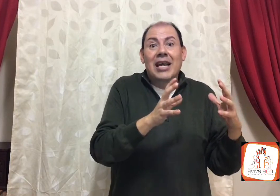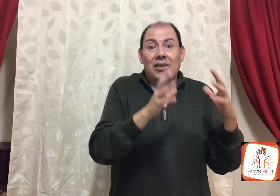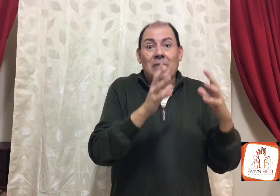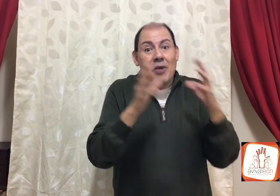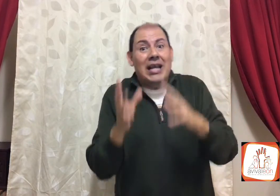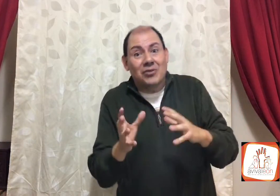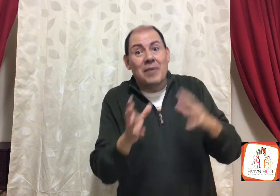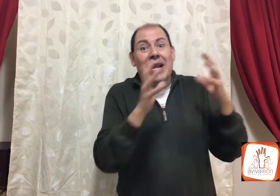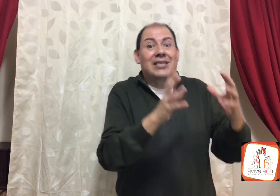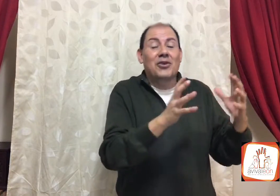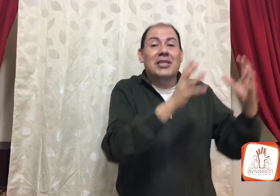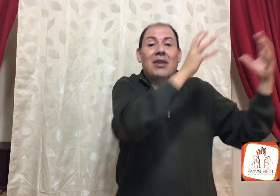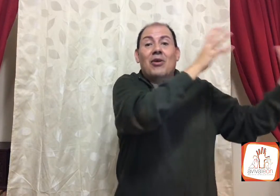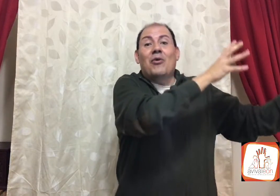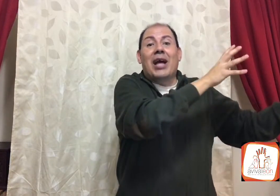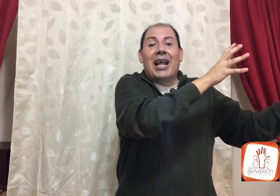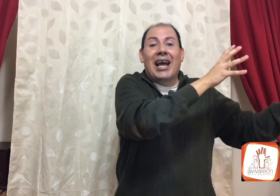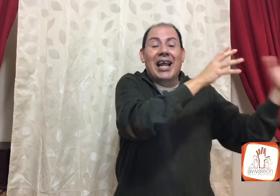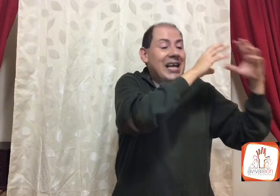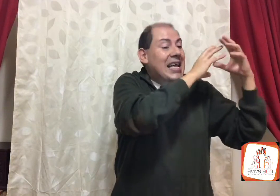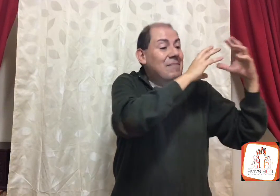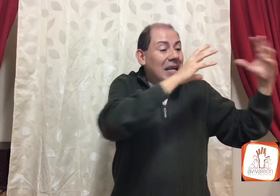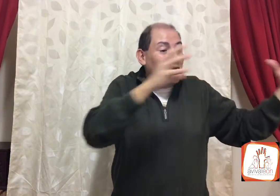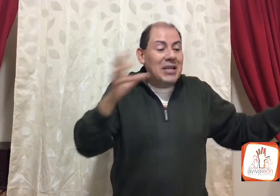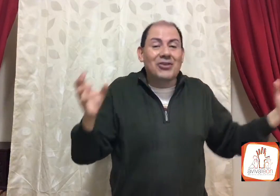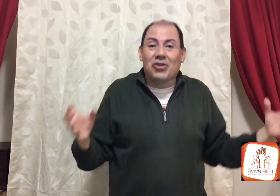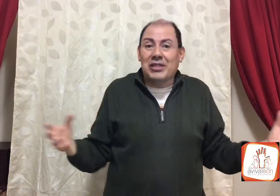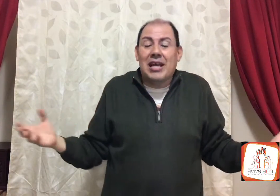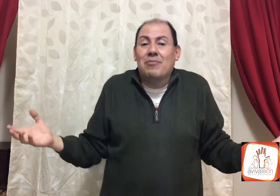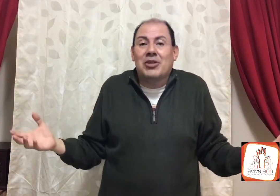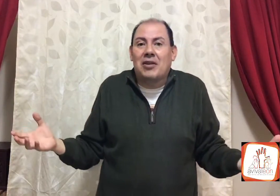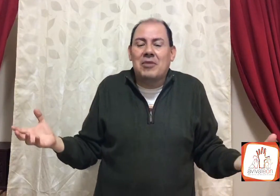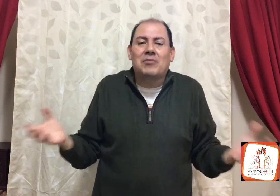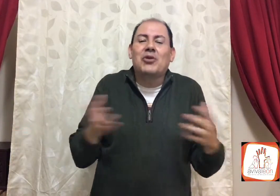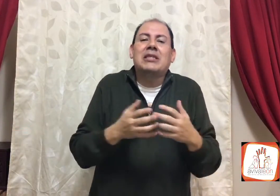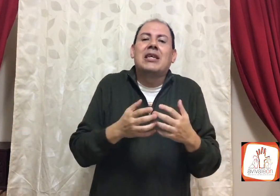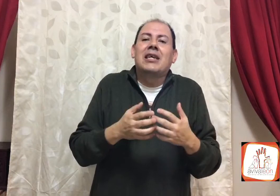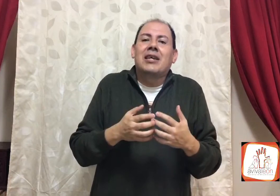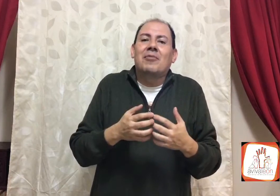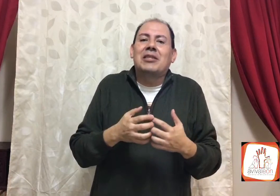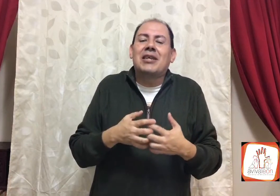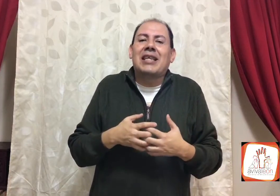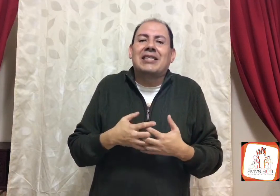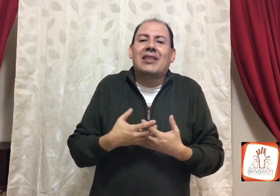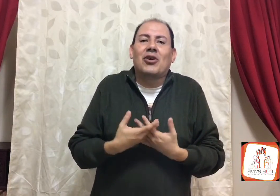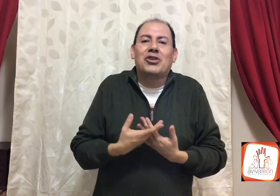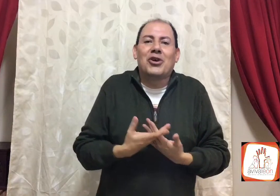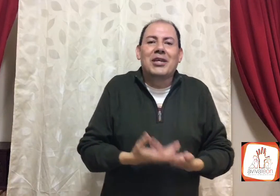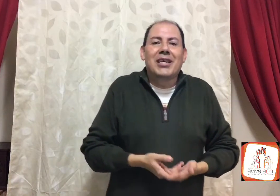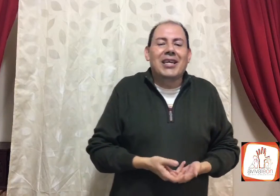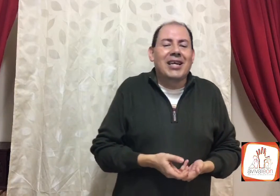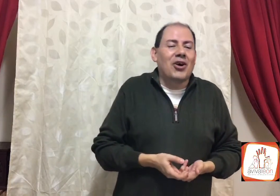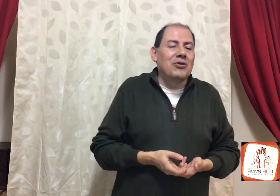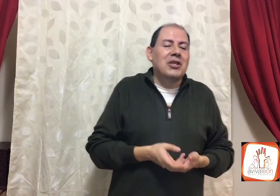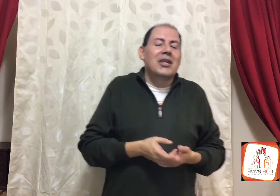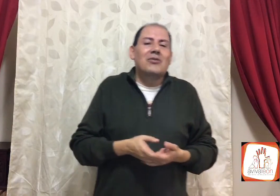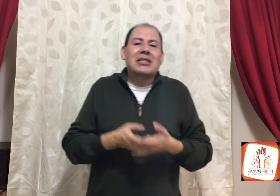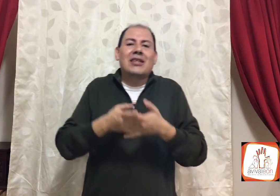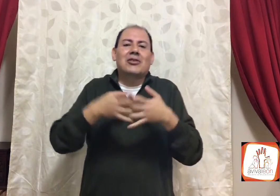el domingo a las nueve, a las once, y luego a Guadalajara, y más o menos, todos estábamos en lo mismo, no es, como decía Toño, el coach, no es que nos